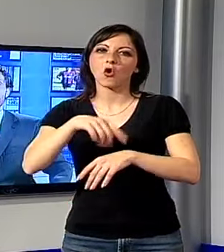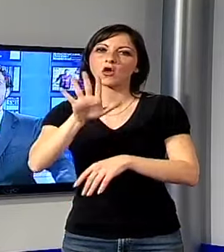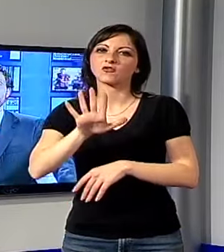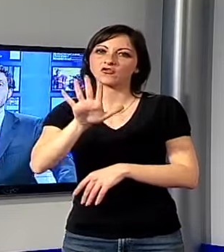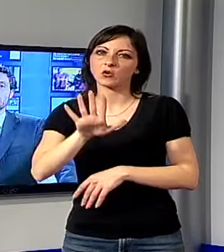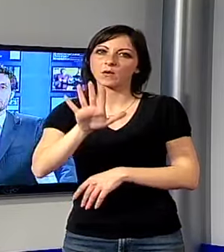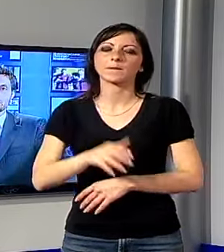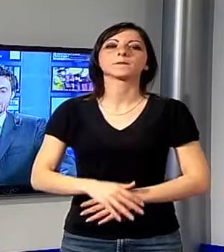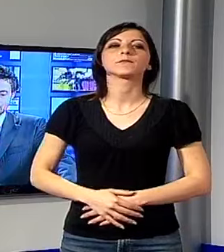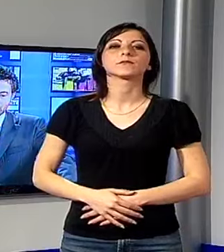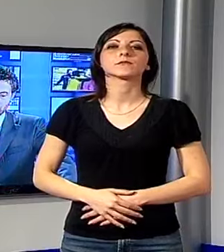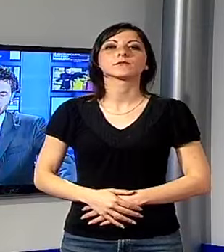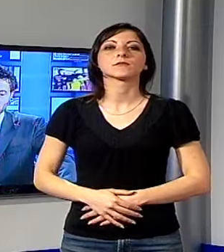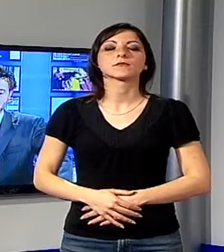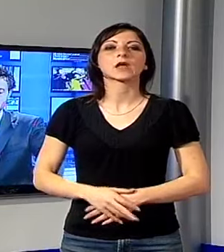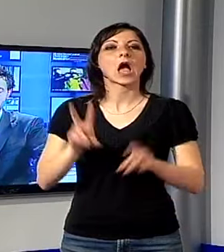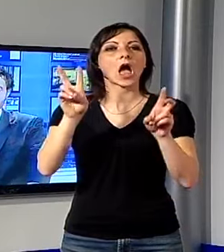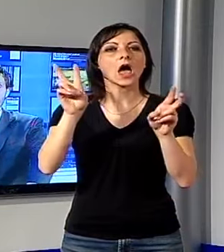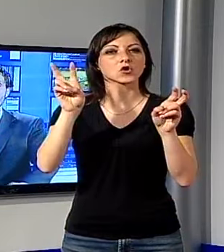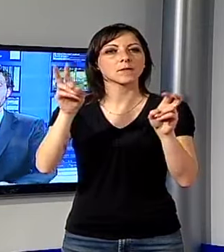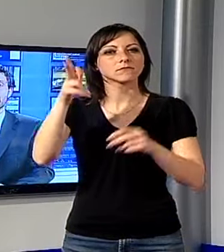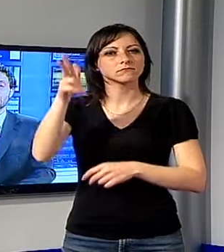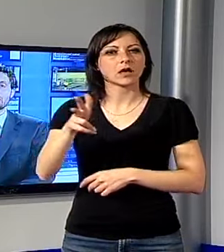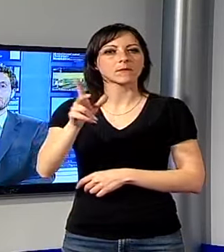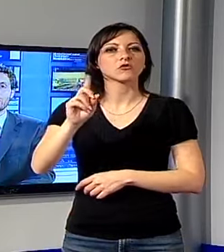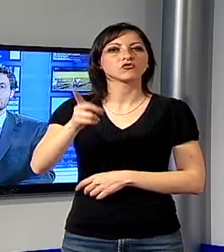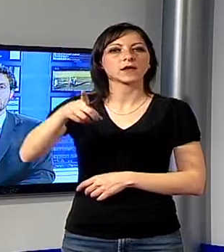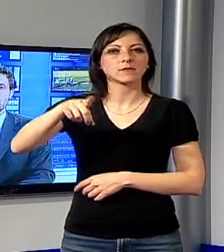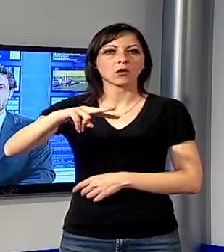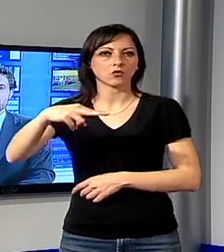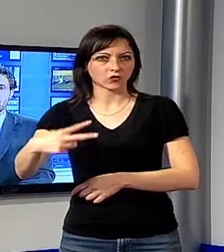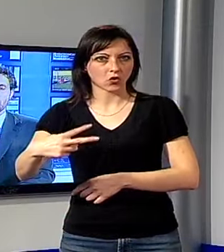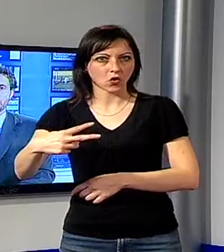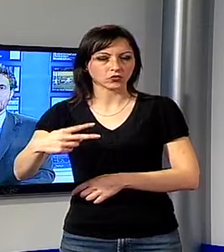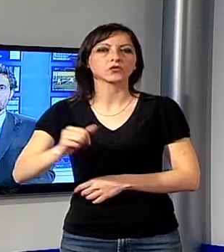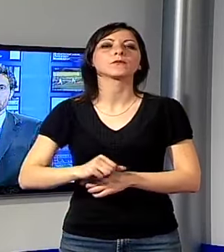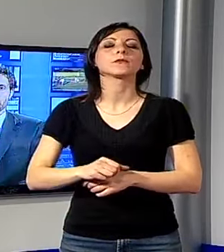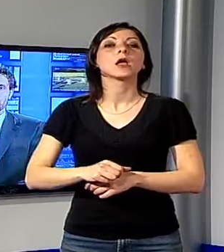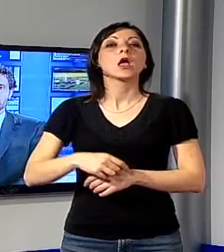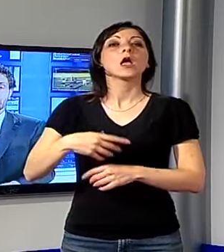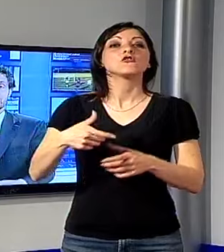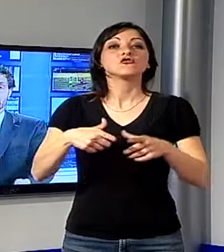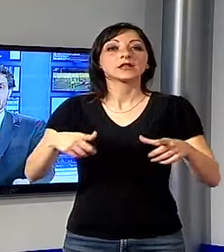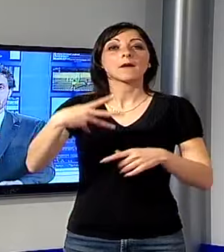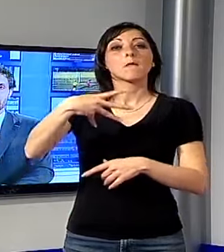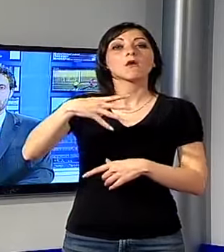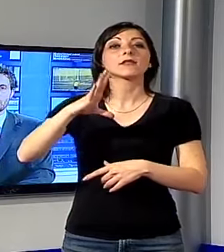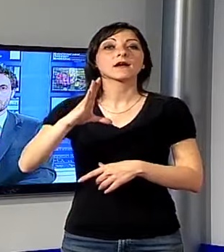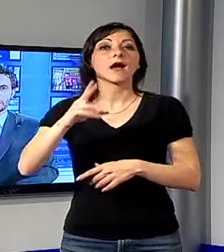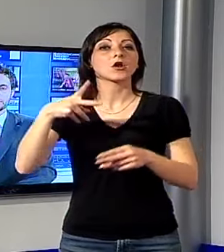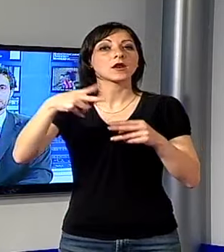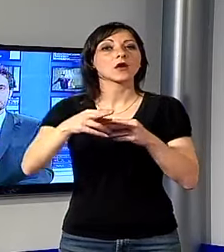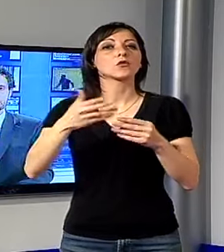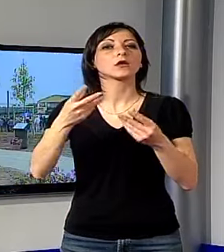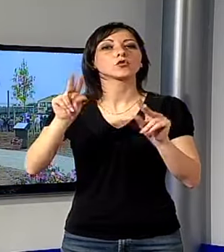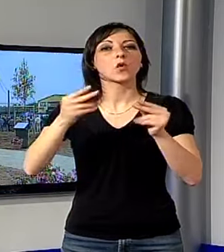E a proposito di Giovanni Paolo II, a Monte Carlo è stato inaugurato un nuovo parco pubblico intitolato proprio a